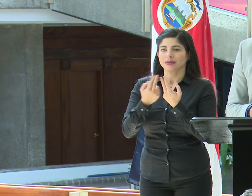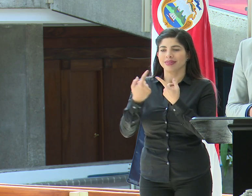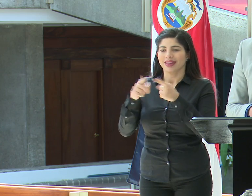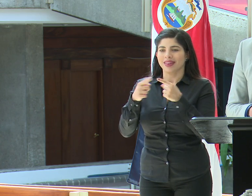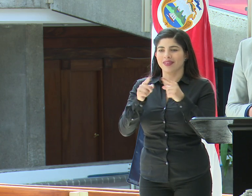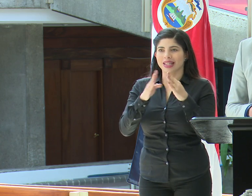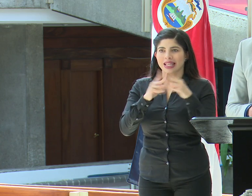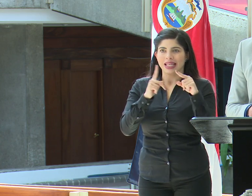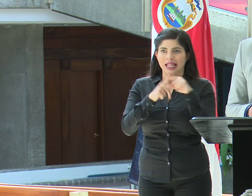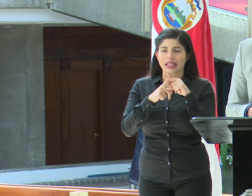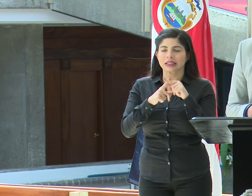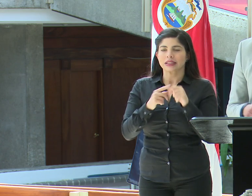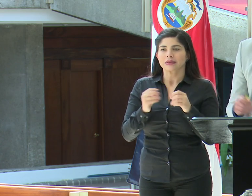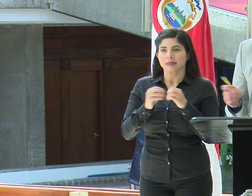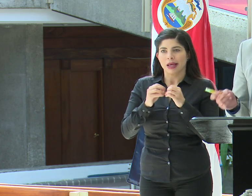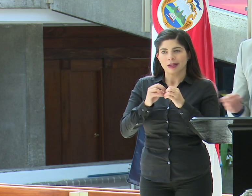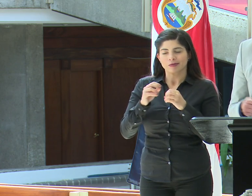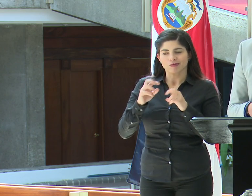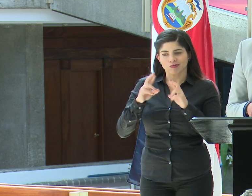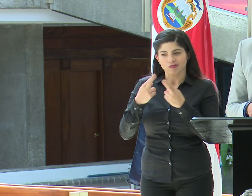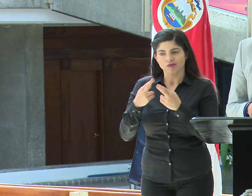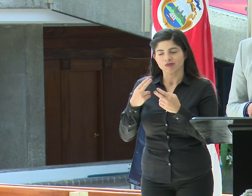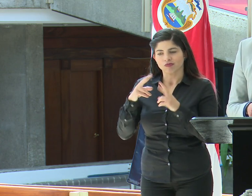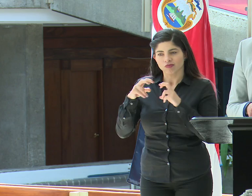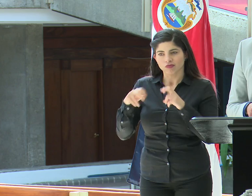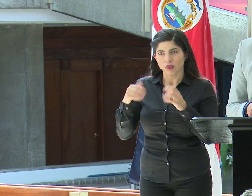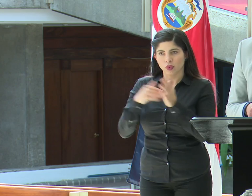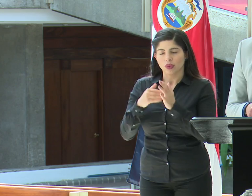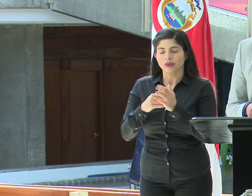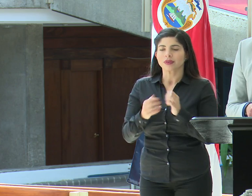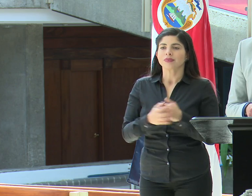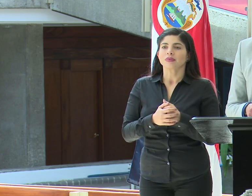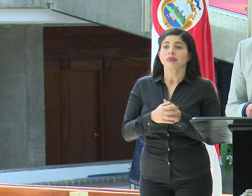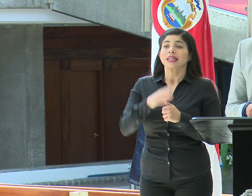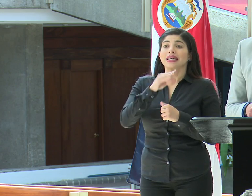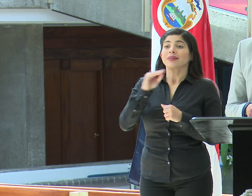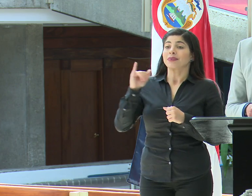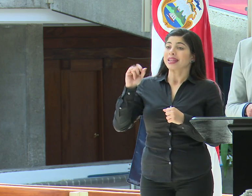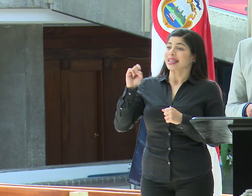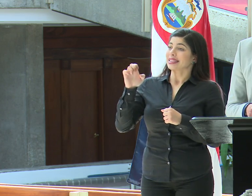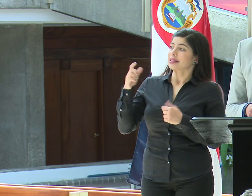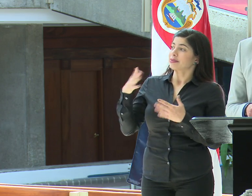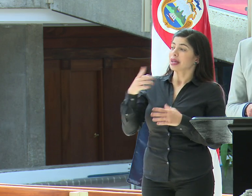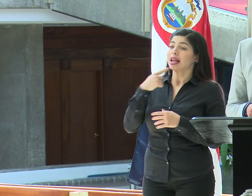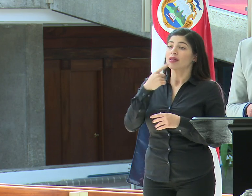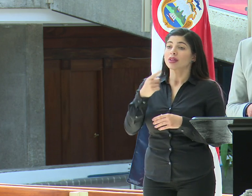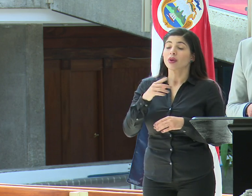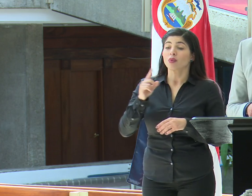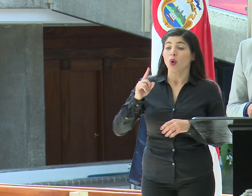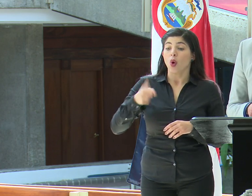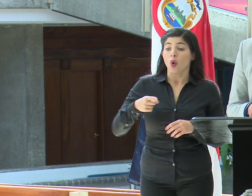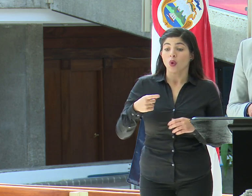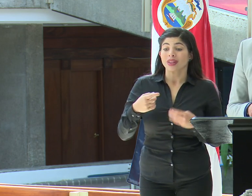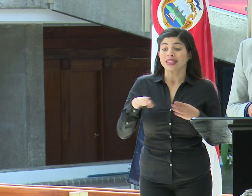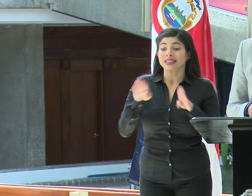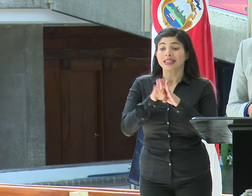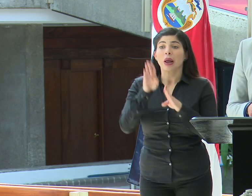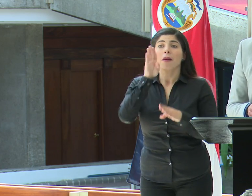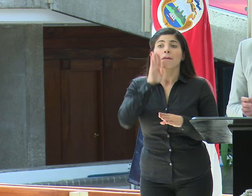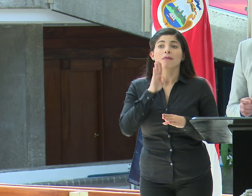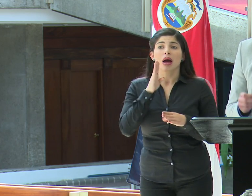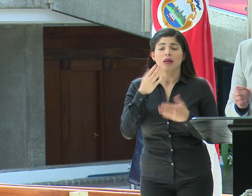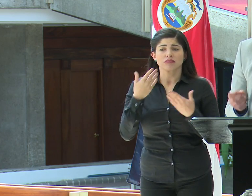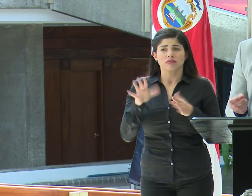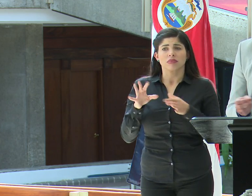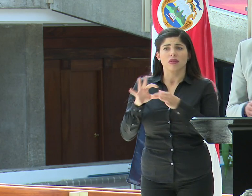diferentes iglesias. Como ya lo indicó ILSE, en respecto a las órdenes de cierres a bares, eso está